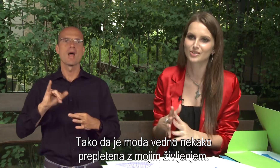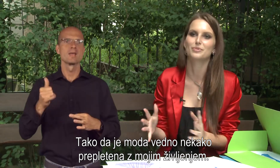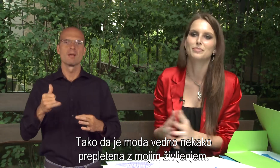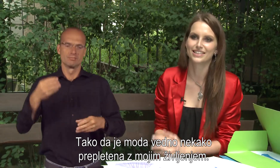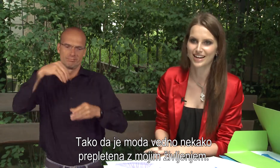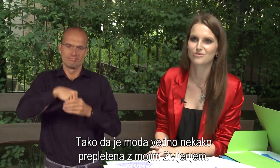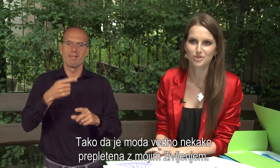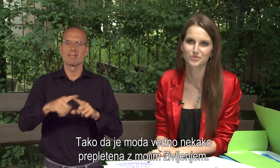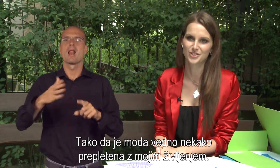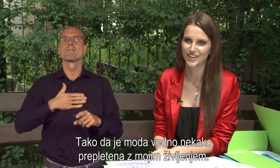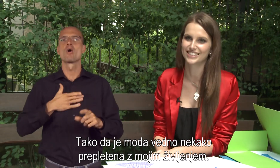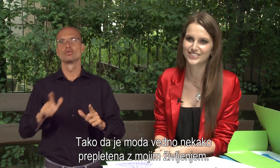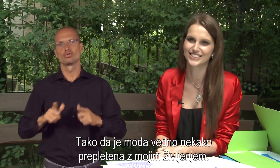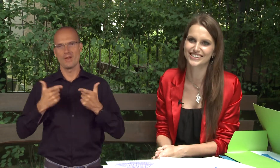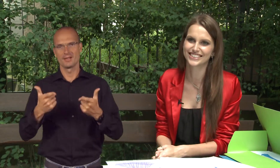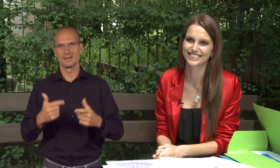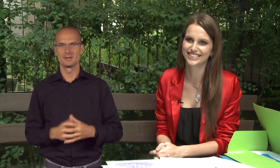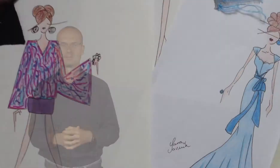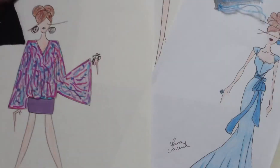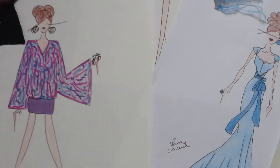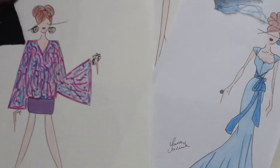moda zelo prepletena v mojem življenju.